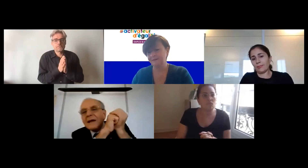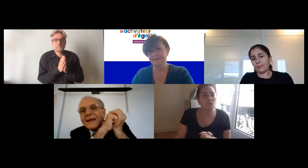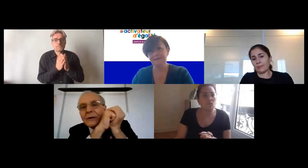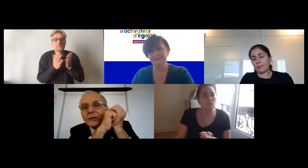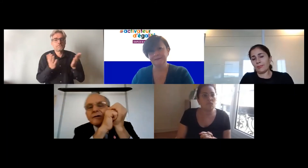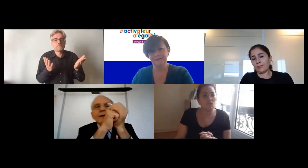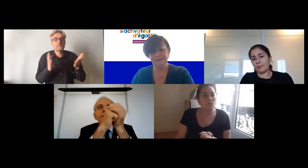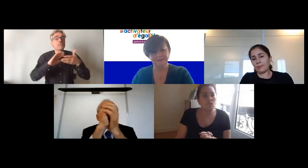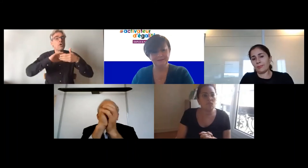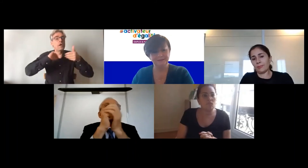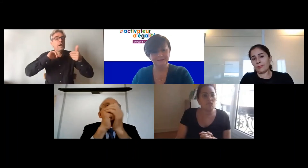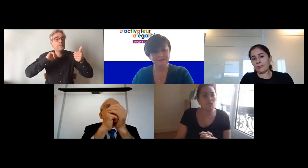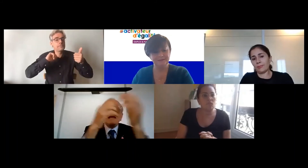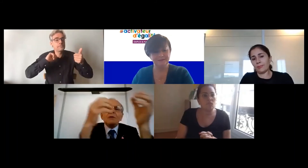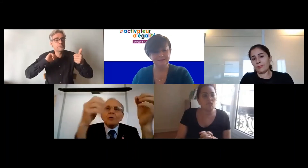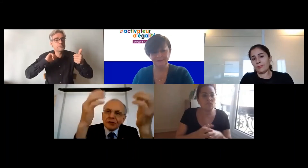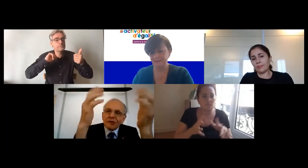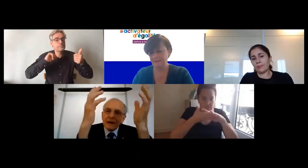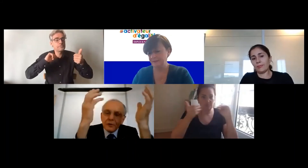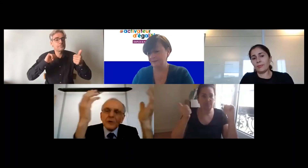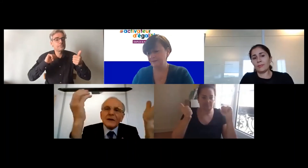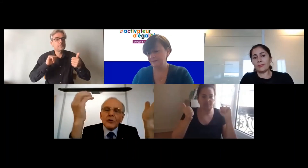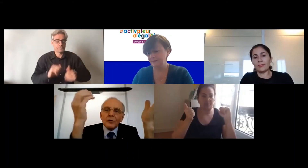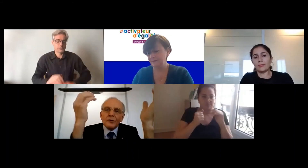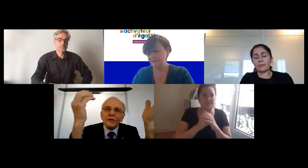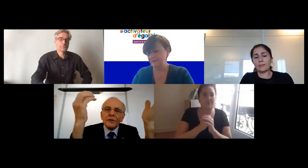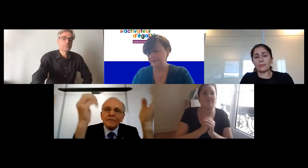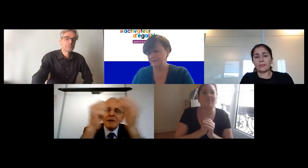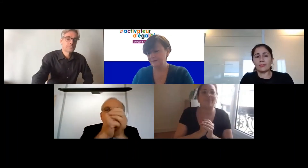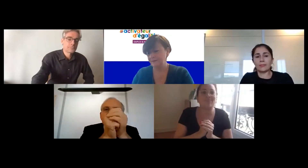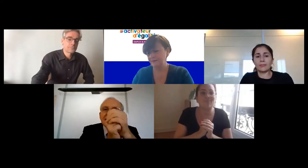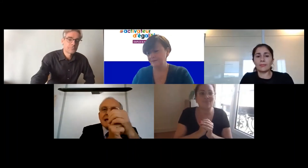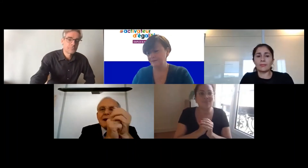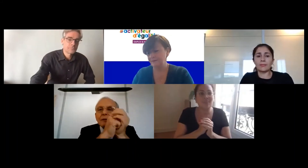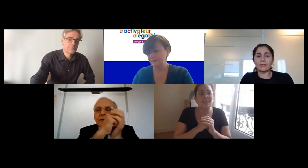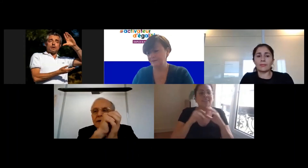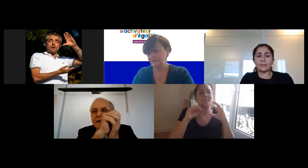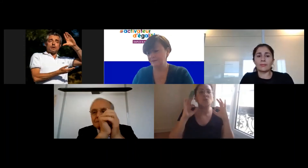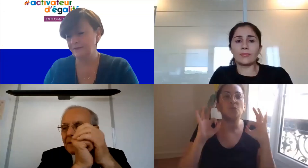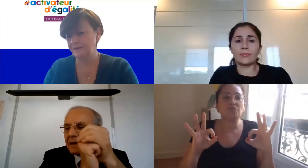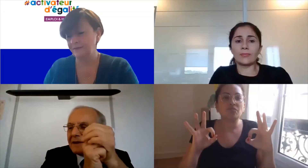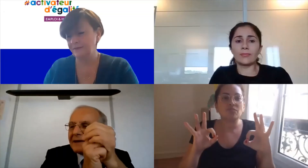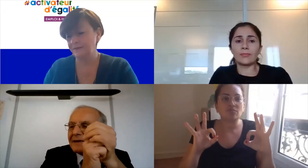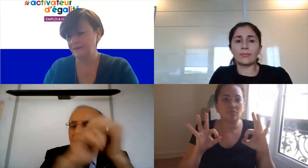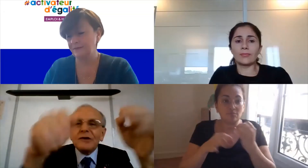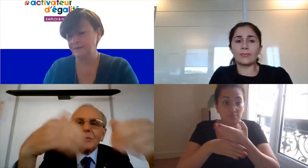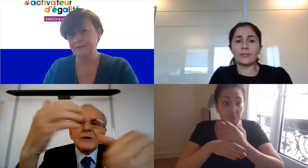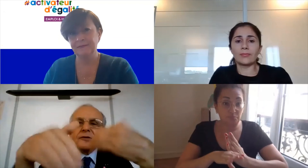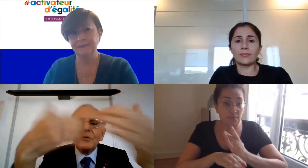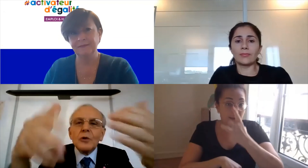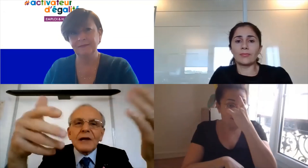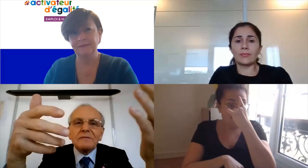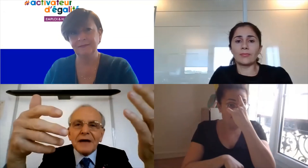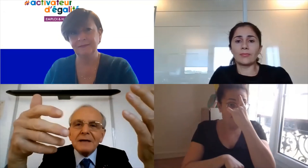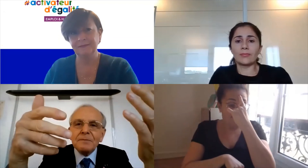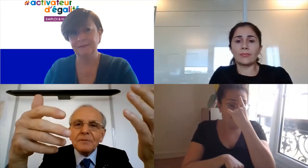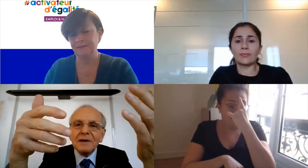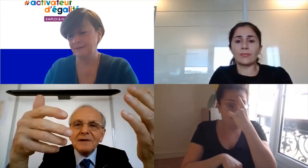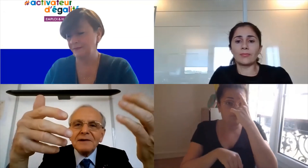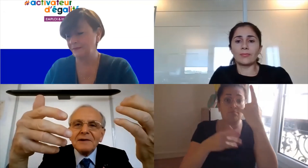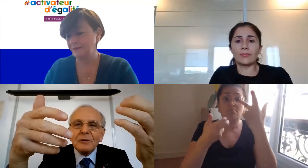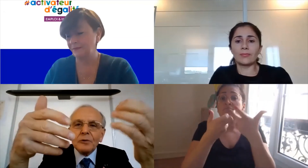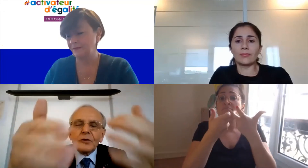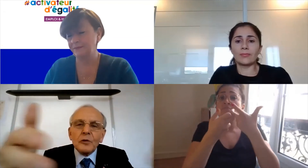il y a aussi et aussi il faut en être conscient il y a aussi des situations où au travail